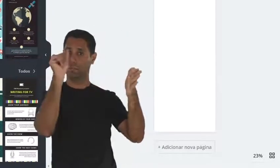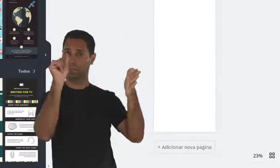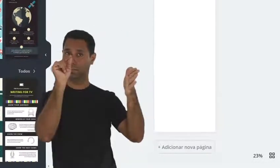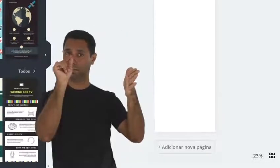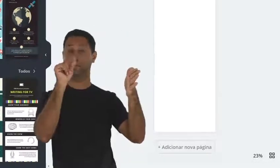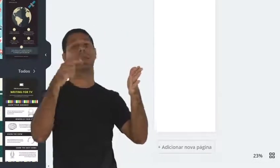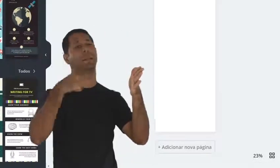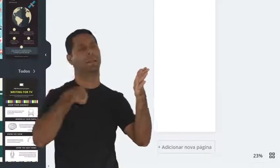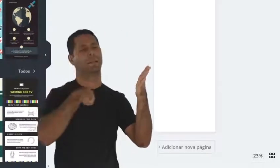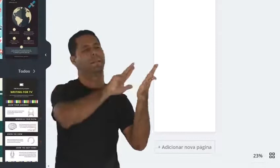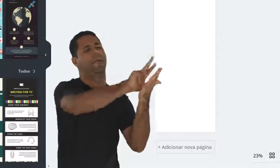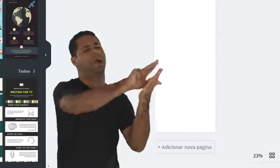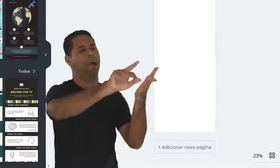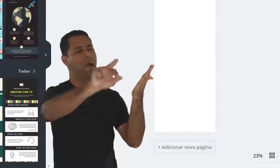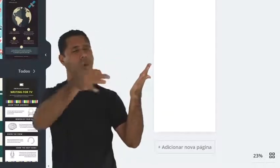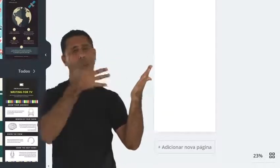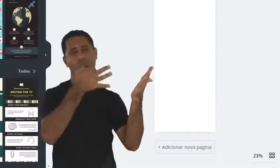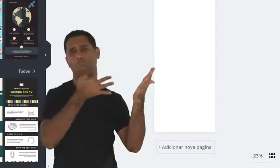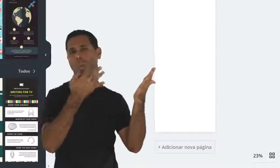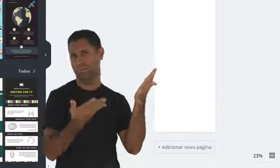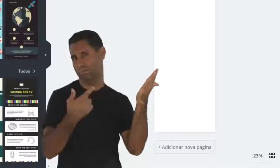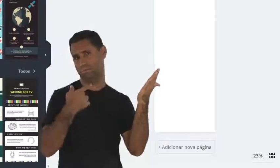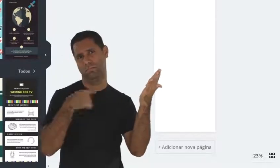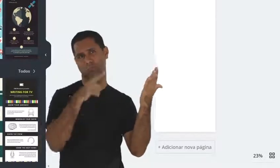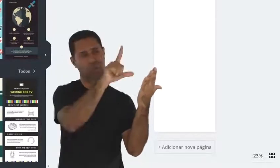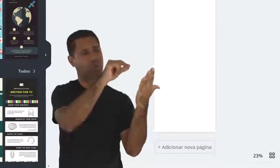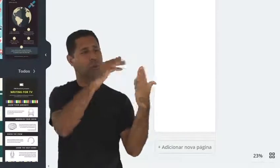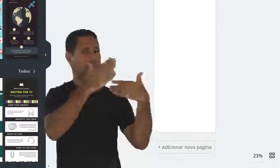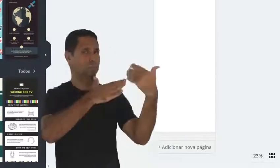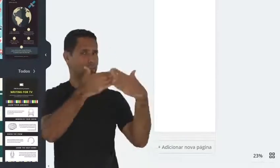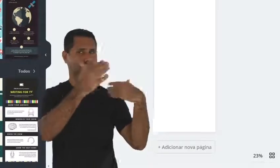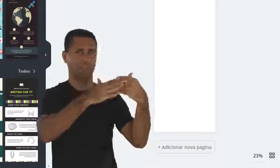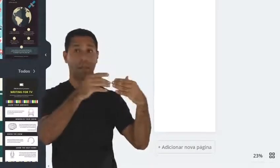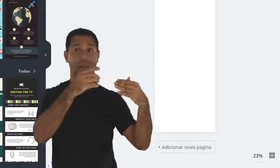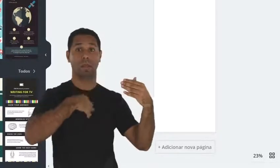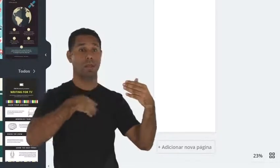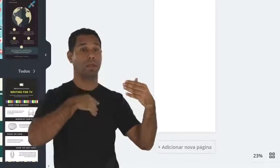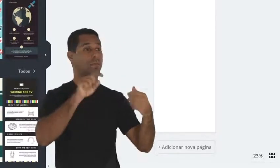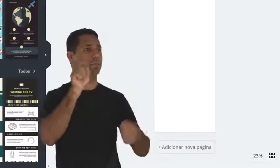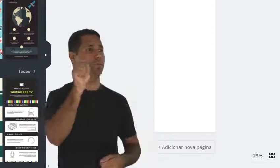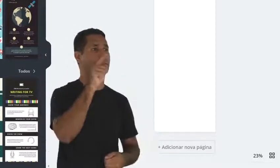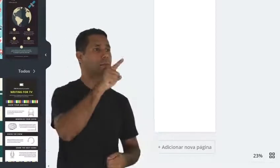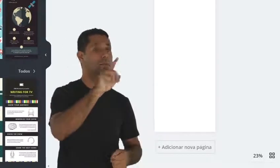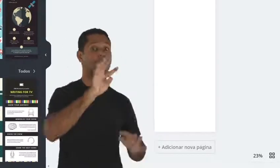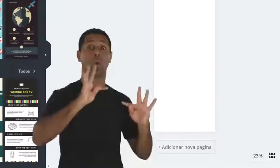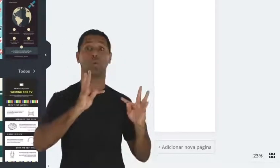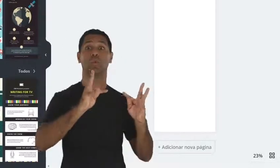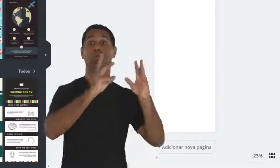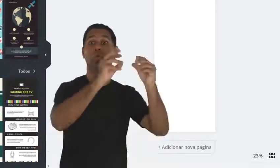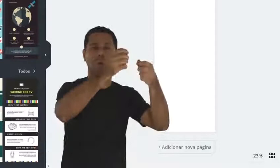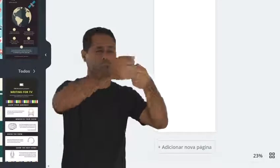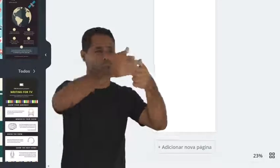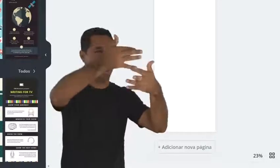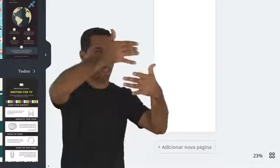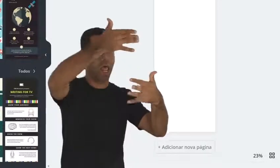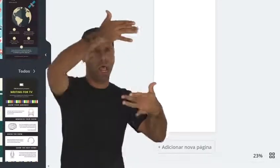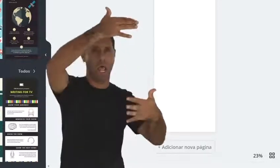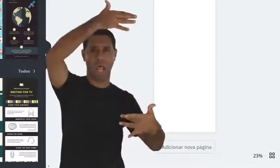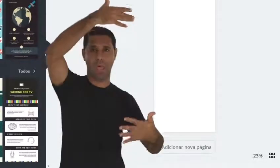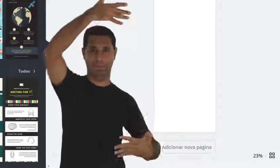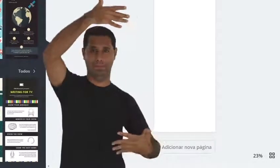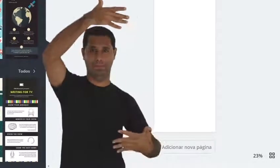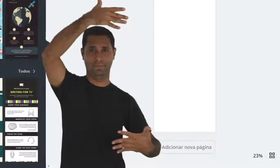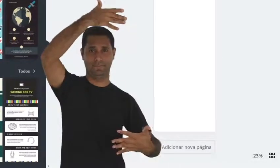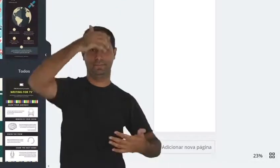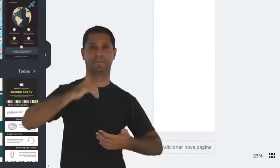selecionei anteriormente. Então eu tenho várias opções que eu posso escolher. Eu vou clicar em todos para ver todas as outras